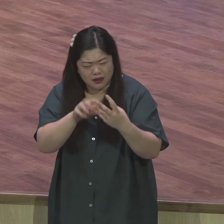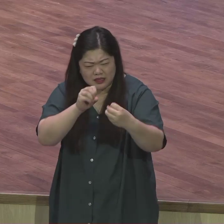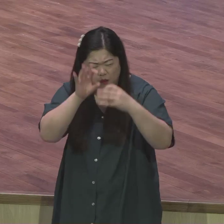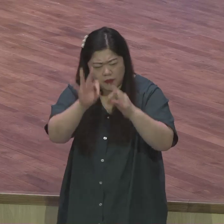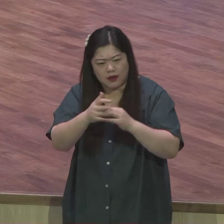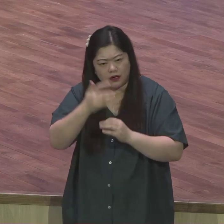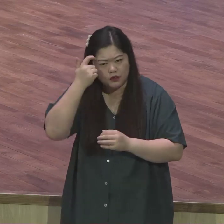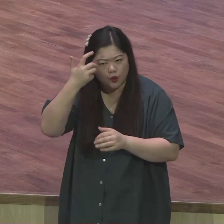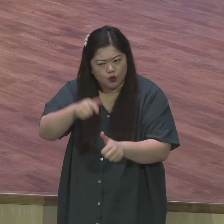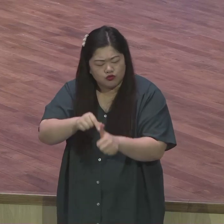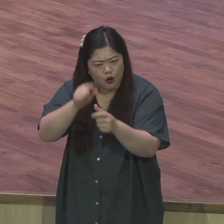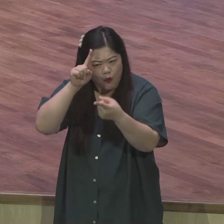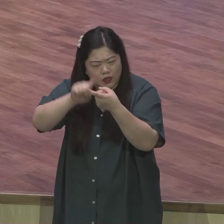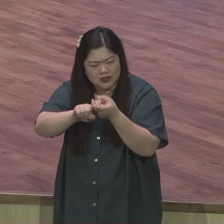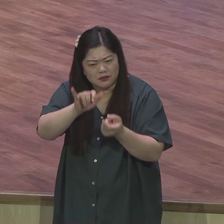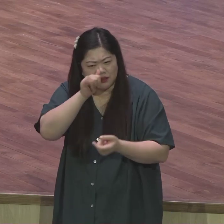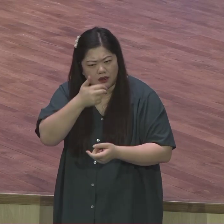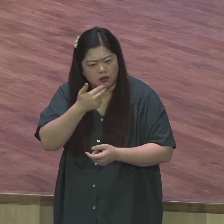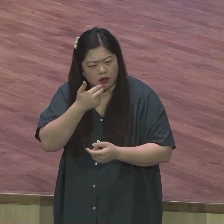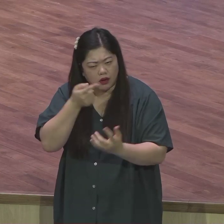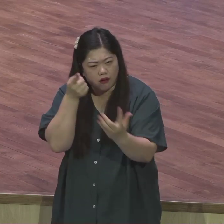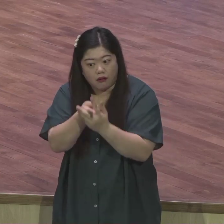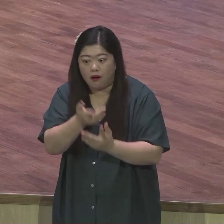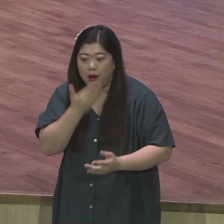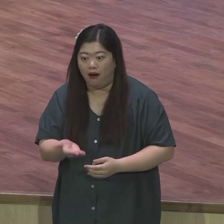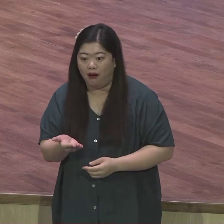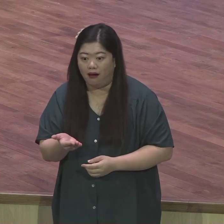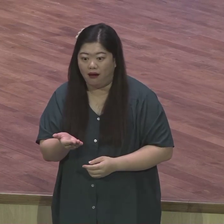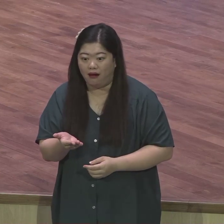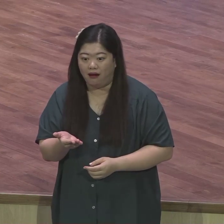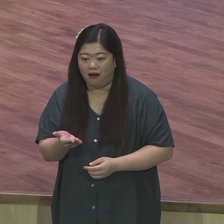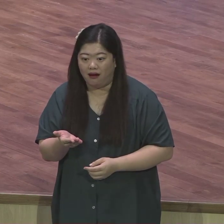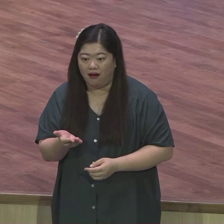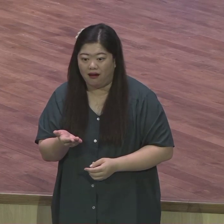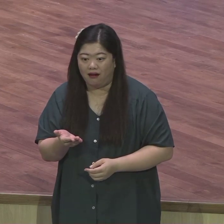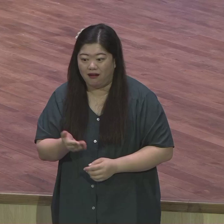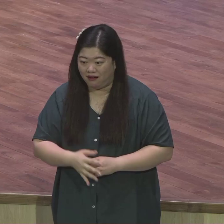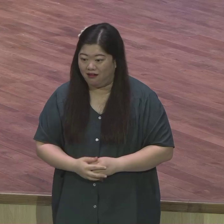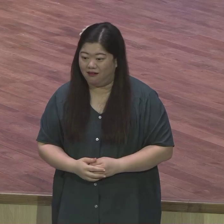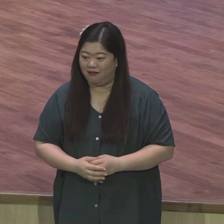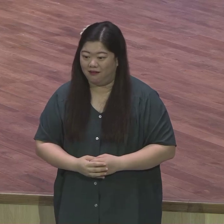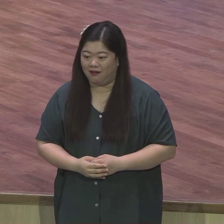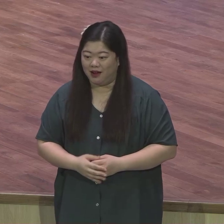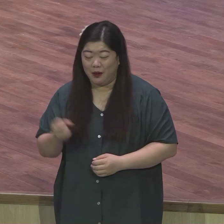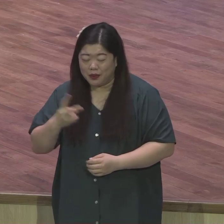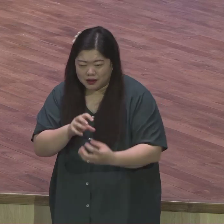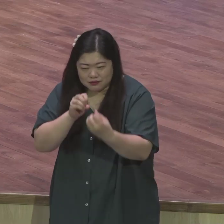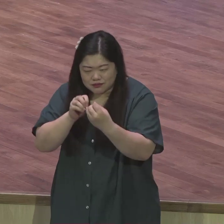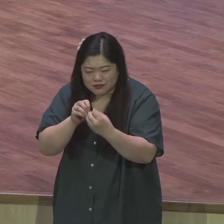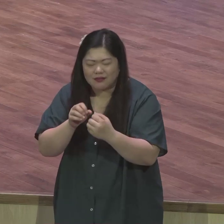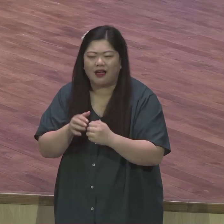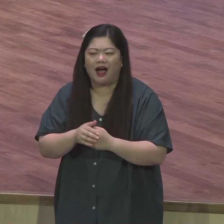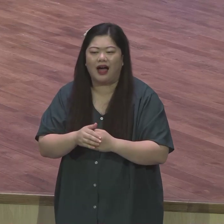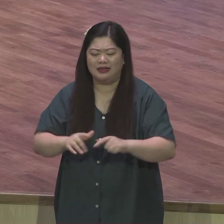교회가 지역을 위해서 얼마나 지역의 영혼들을 위해서 그렇게